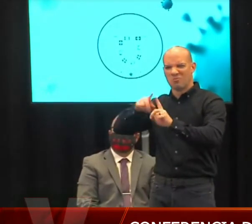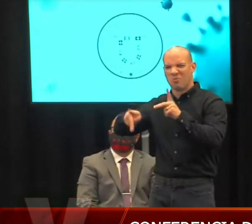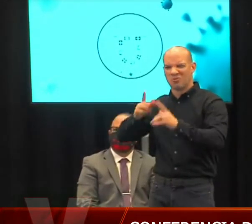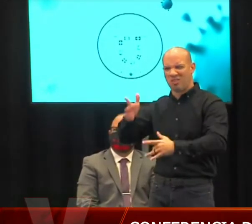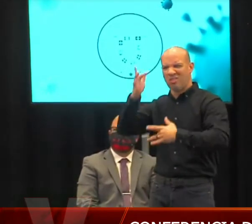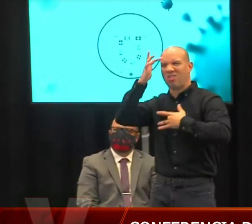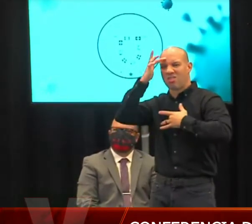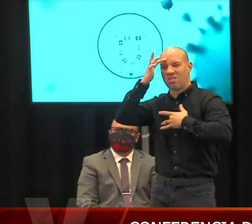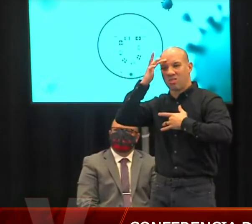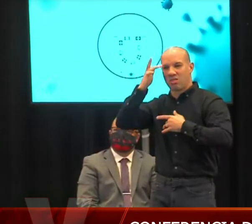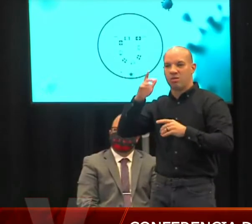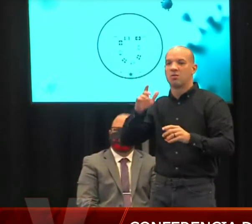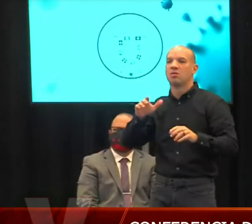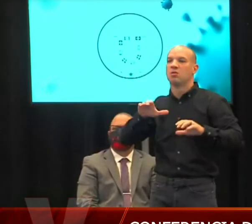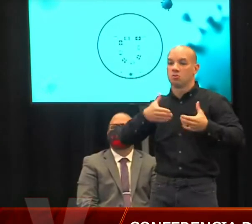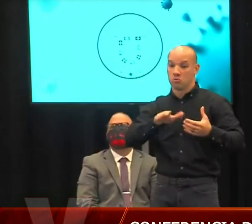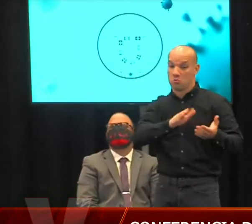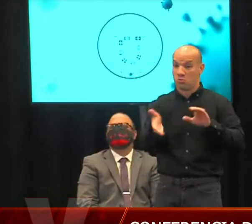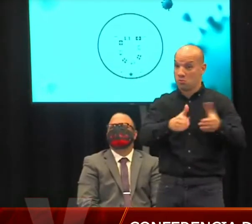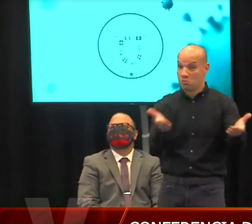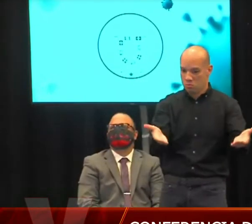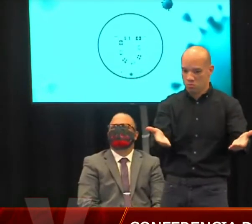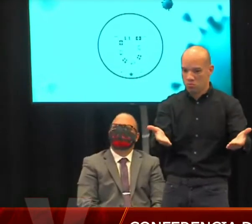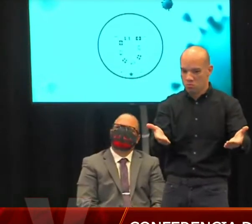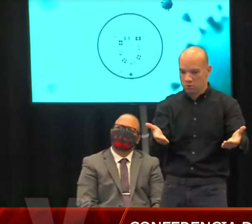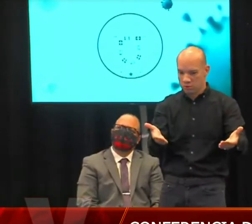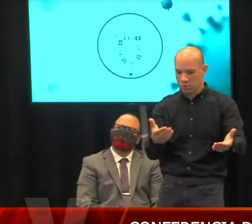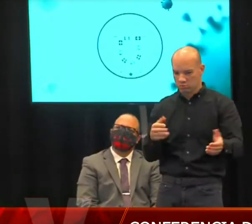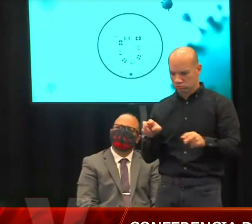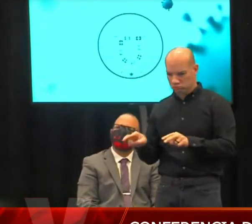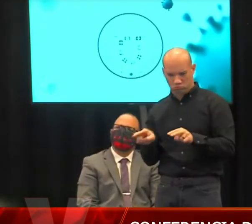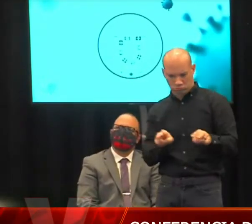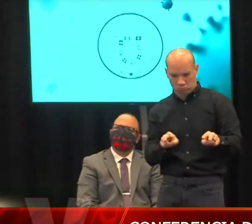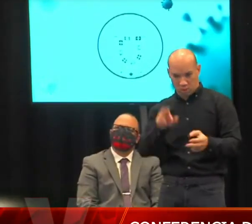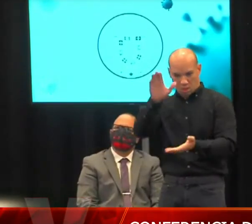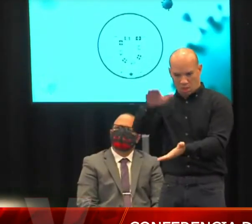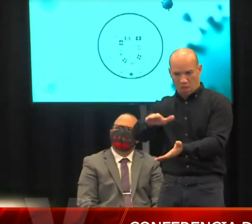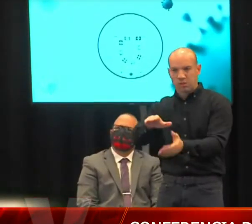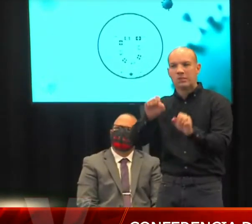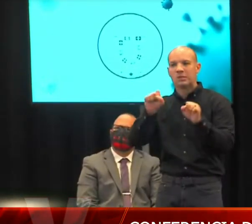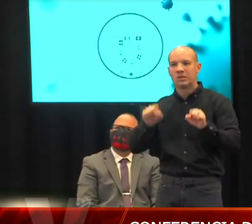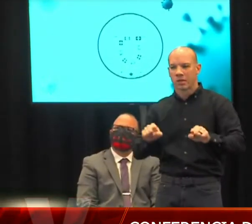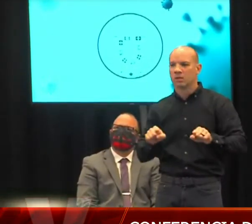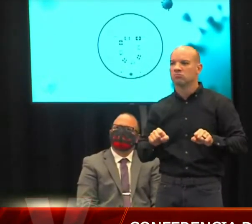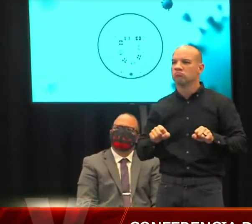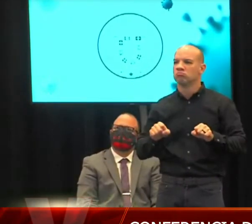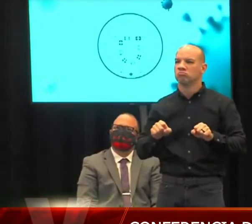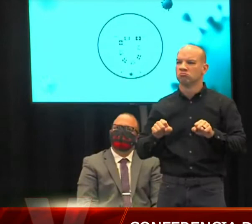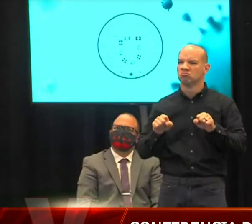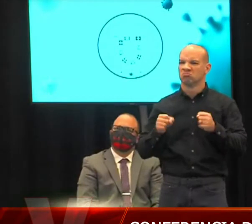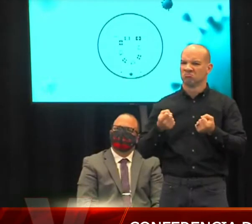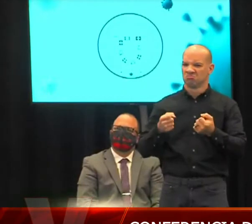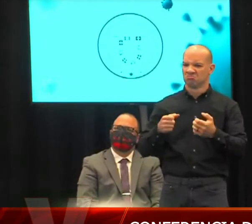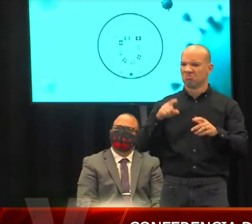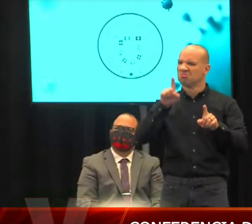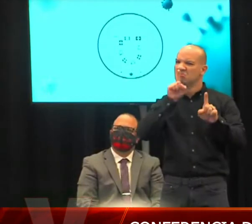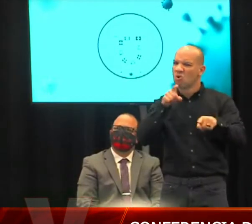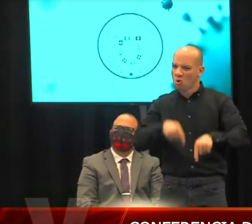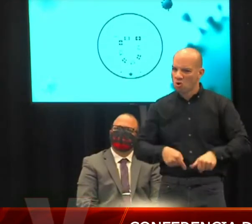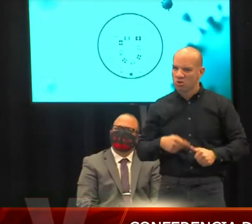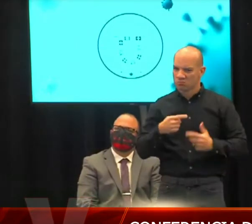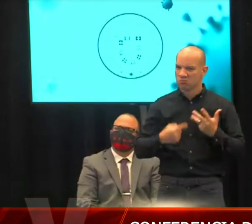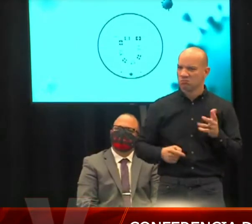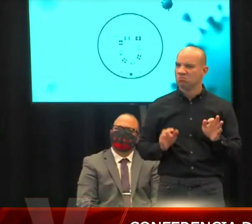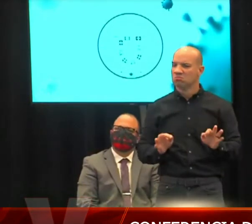utilizado para poder medir el avance de la pandemia. Como, por ejemplo, hospitalización, personas que están